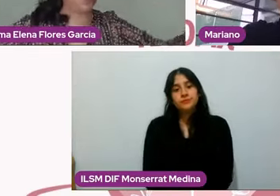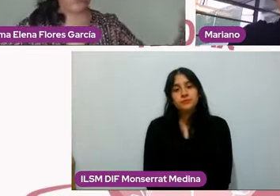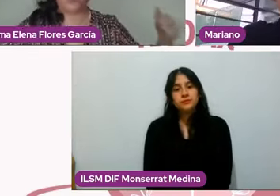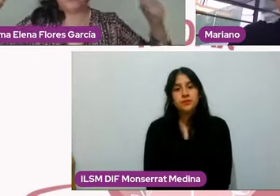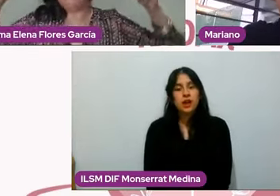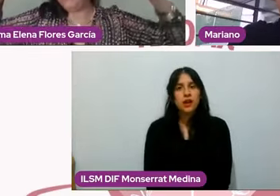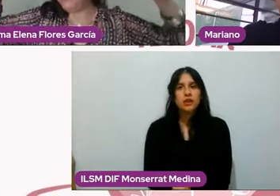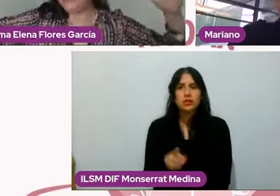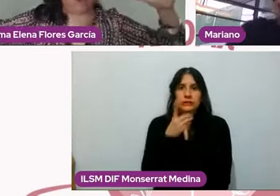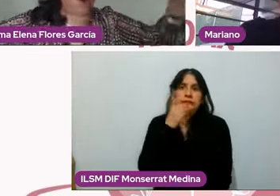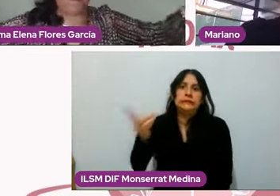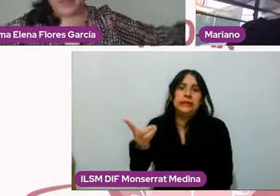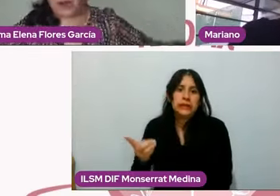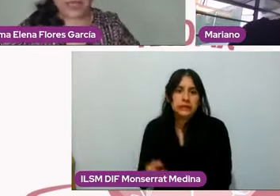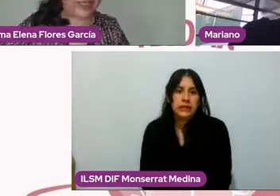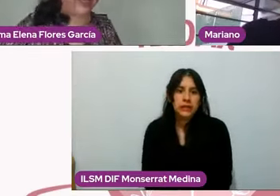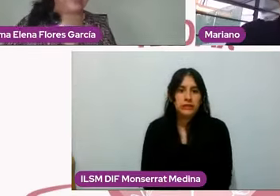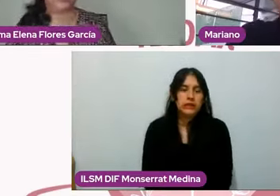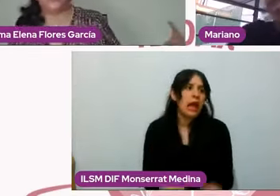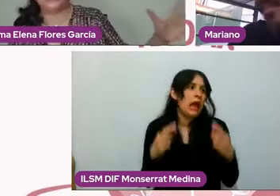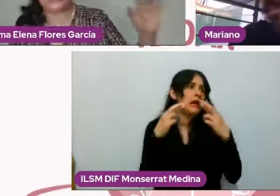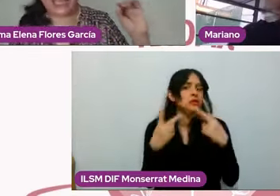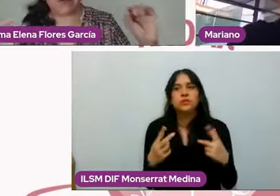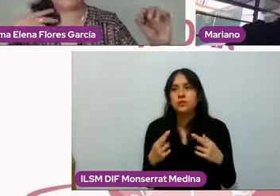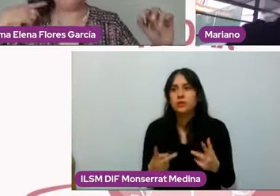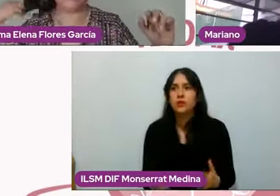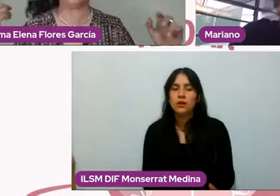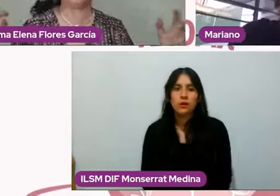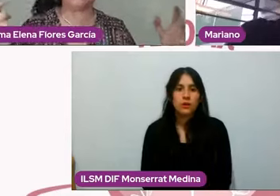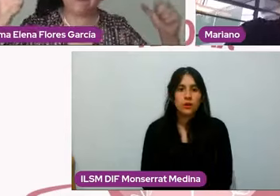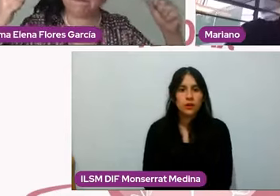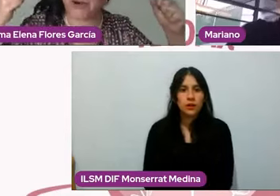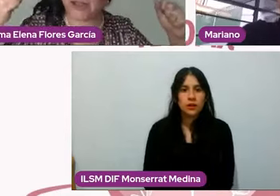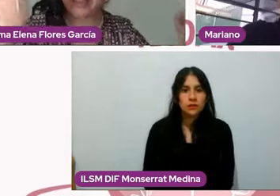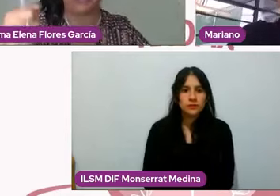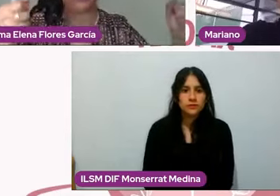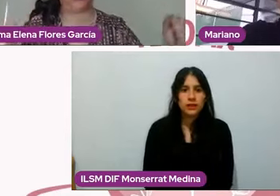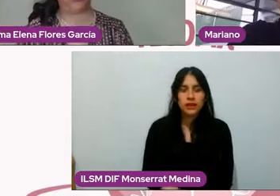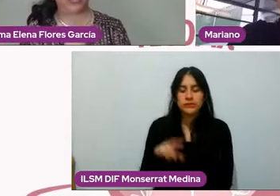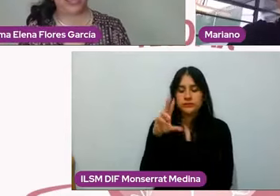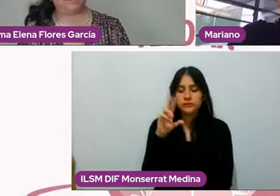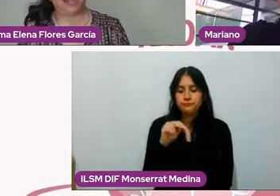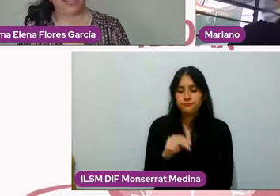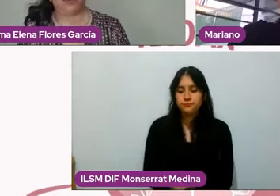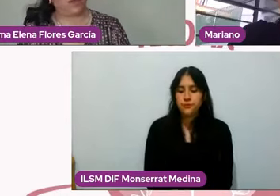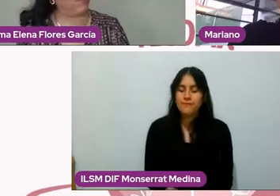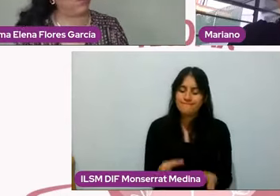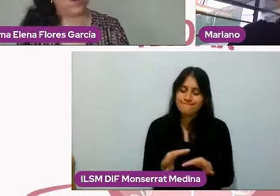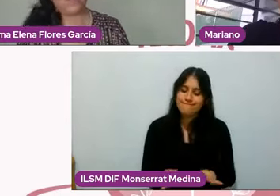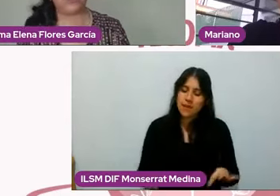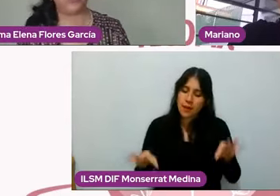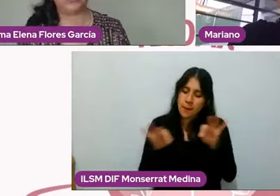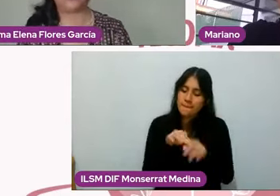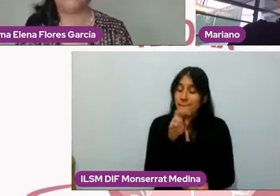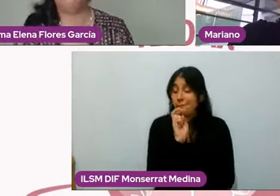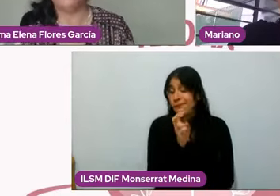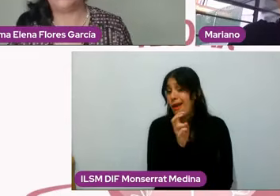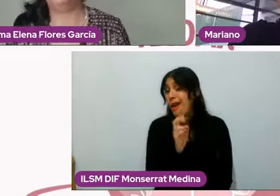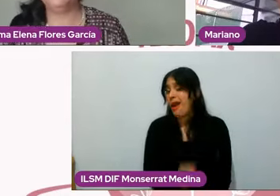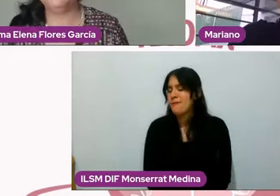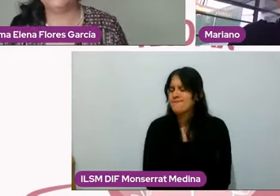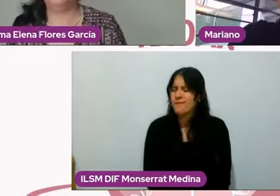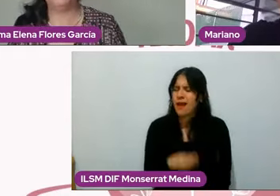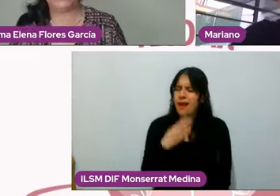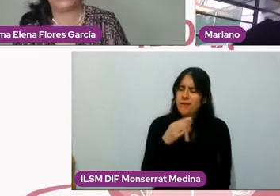díselo, ¿no? Ve y rompe con esa relación, que creo que también es importante subrayar Mariano y qué bueno que lo mencionas porque